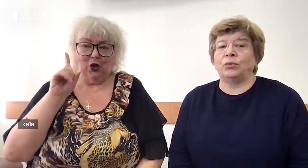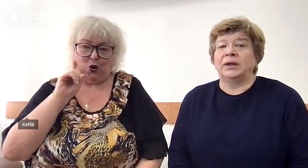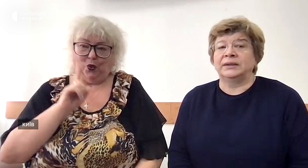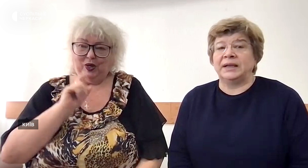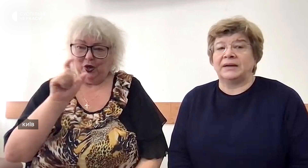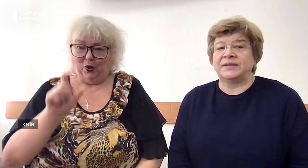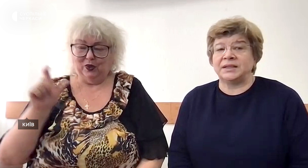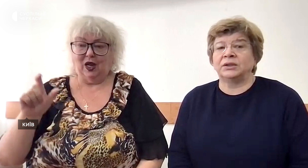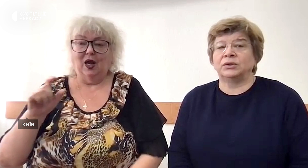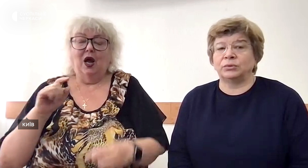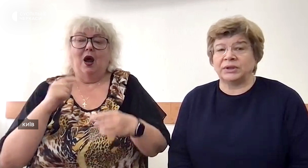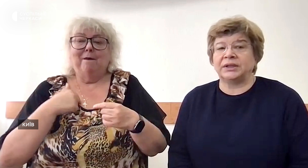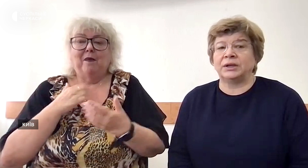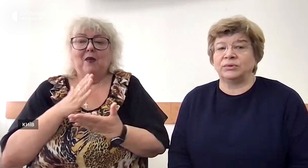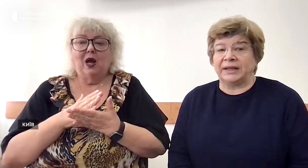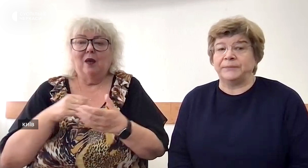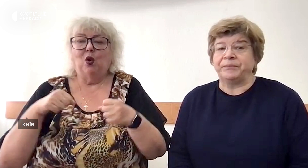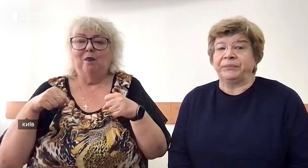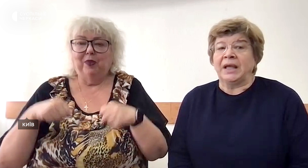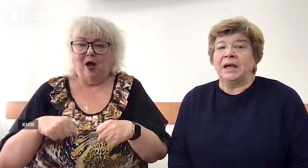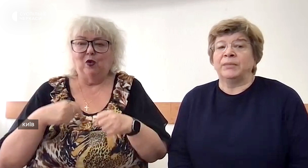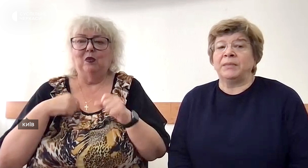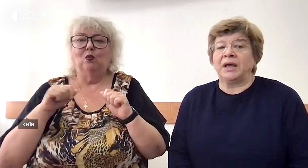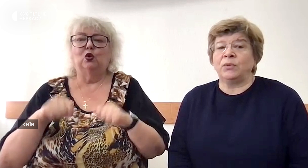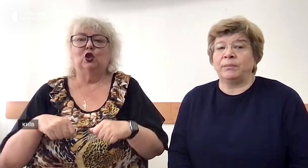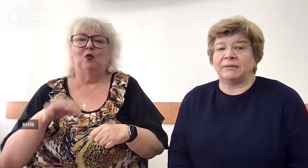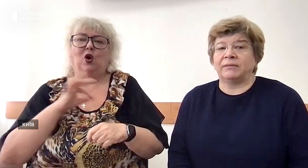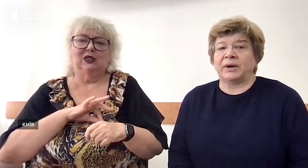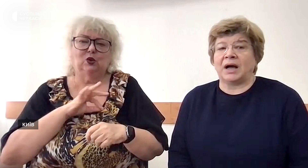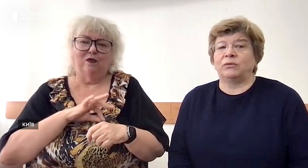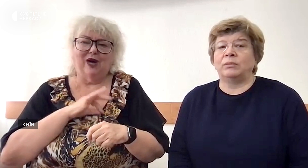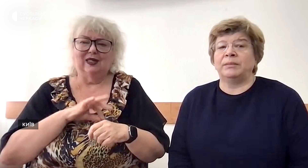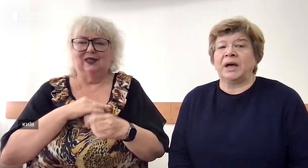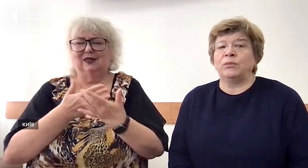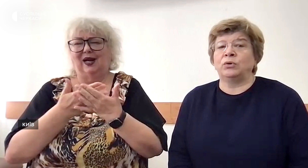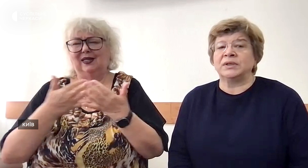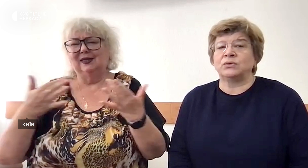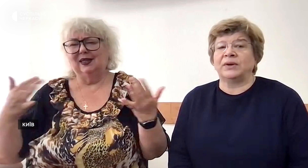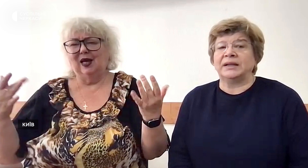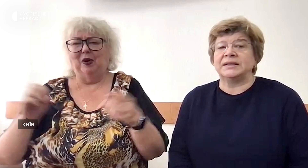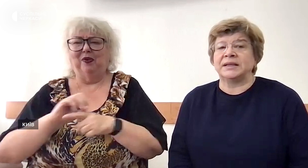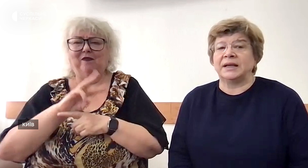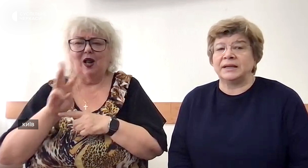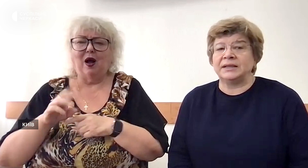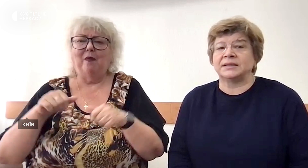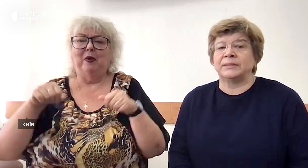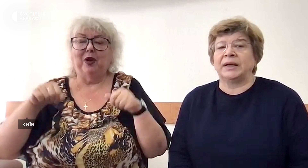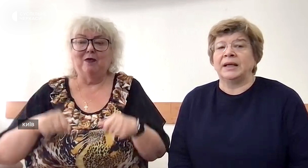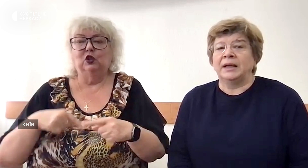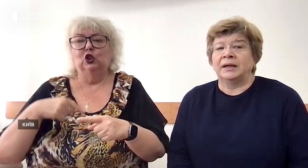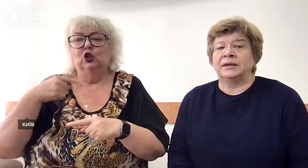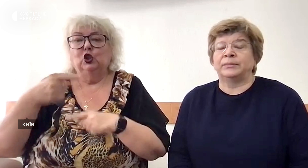рідною для всіх глухих людей. Ми маємо право, ми маємо користуватися